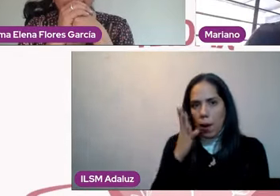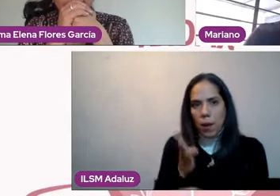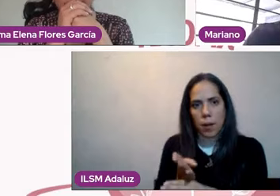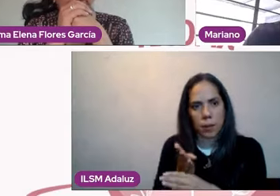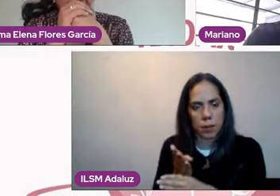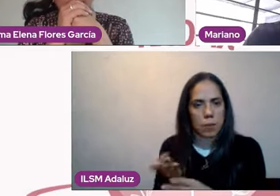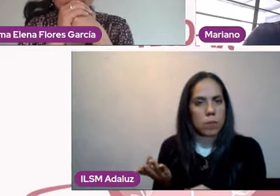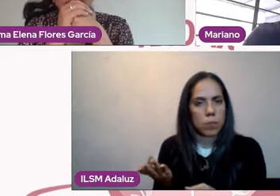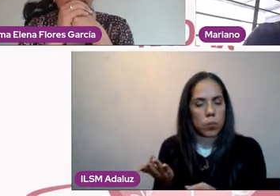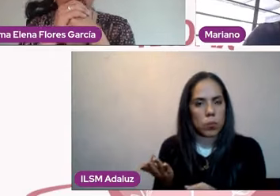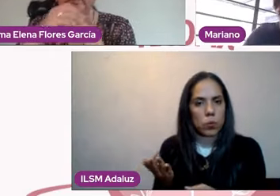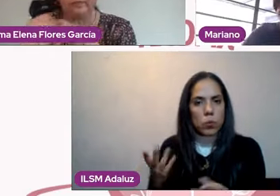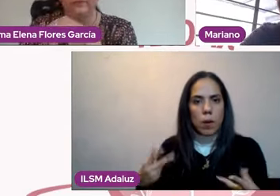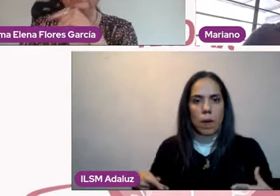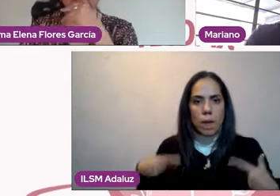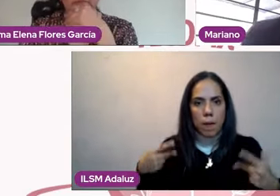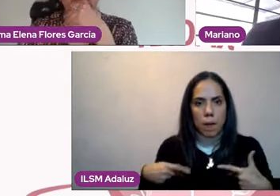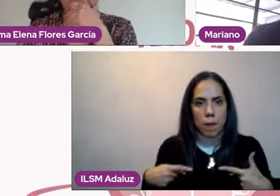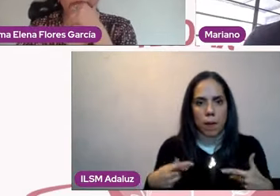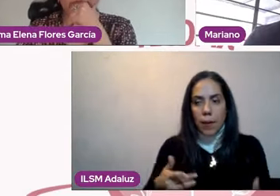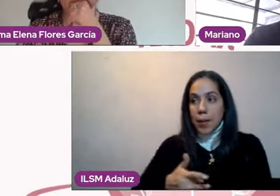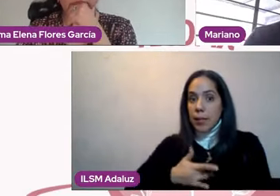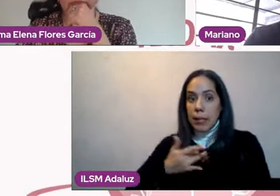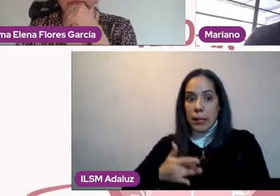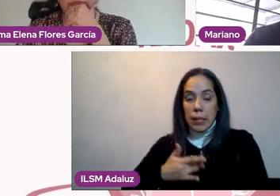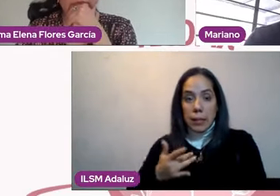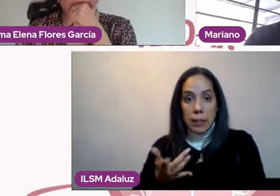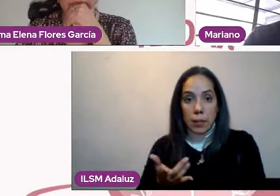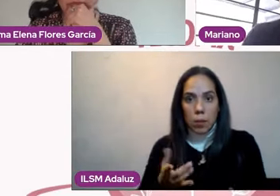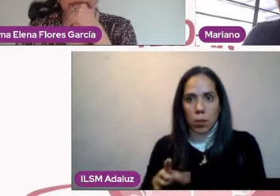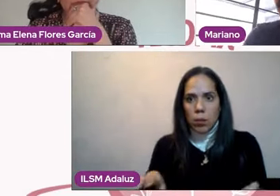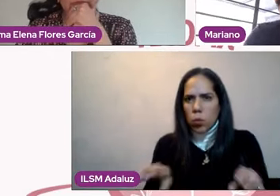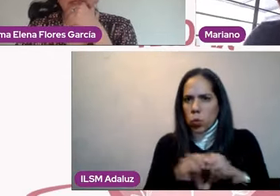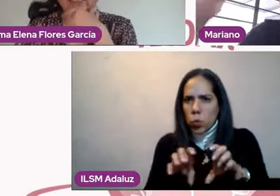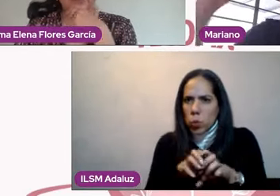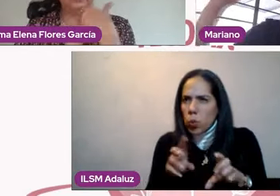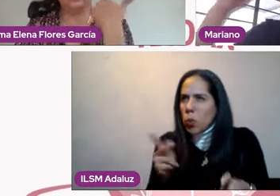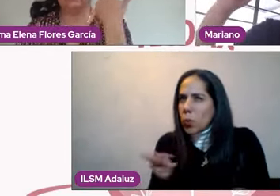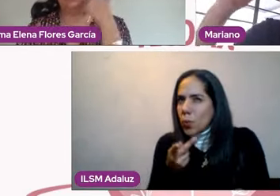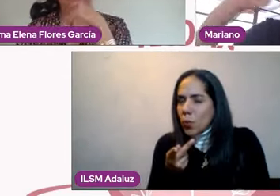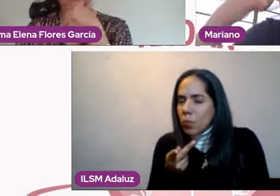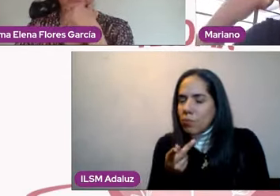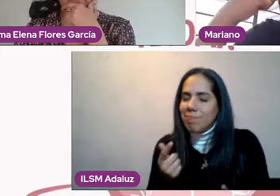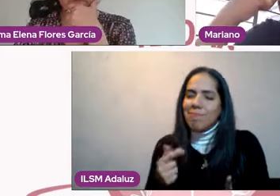en pareja, con el ejemplo, con el ejemplo